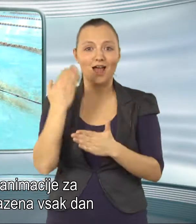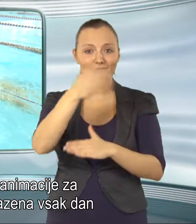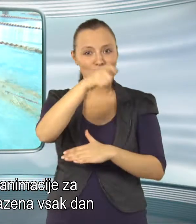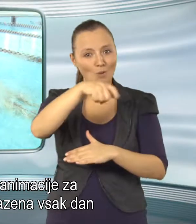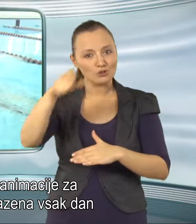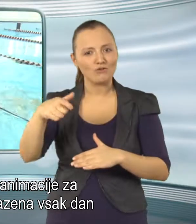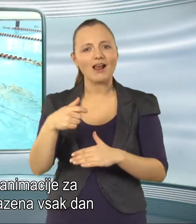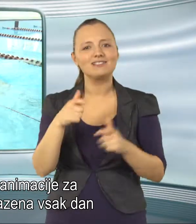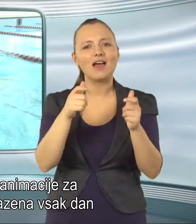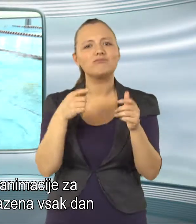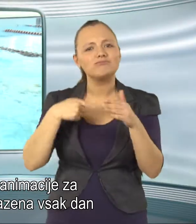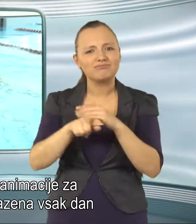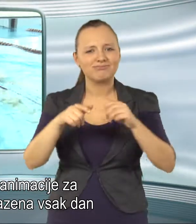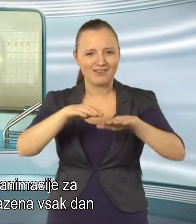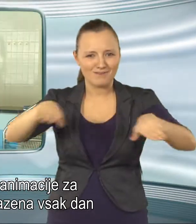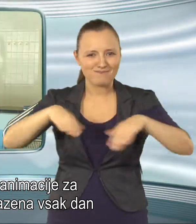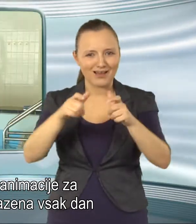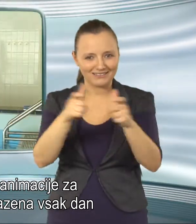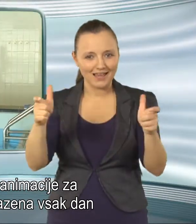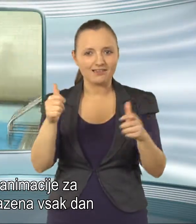vsak dan od 10. do 12. ure.